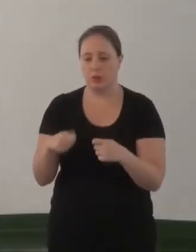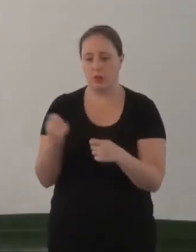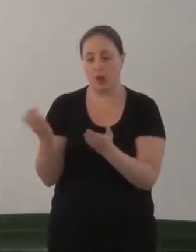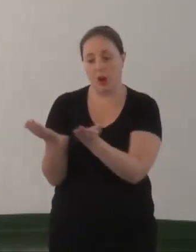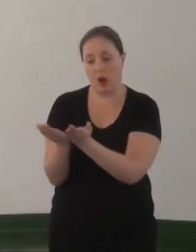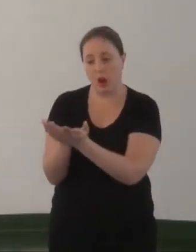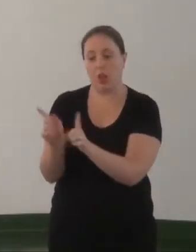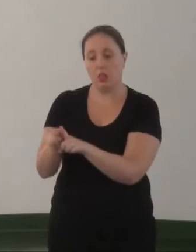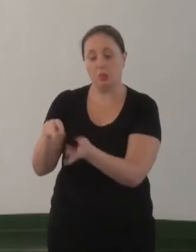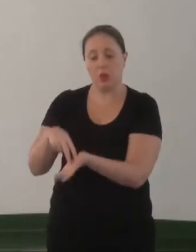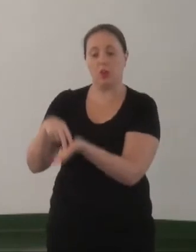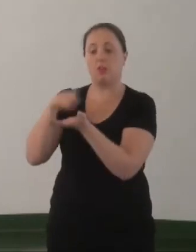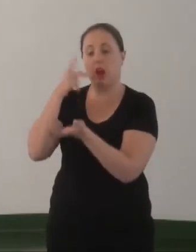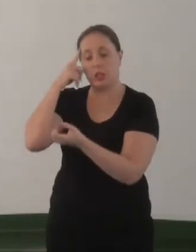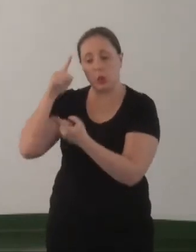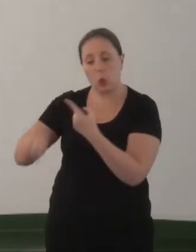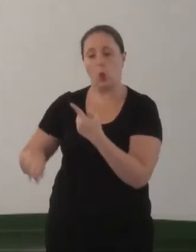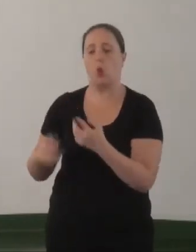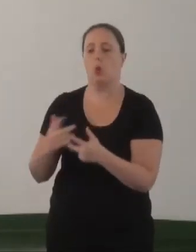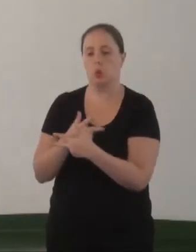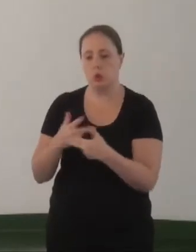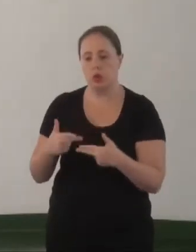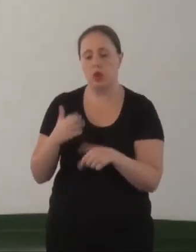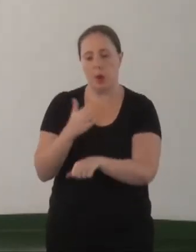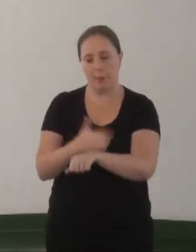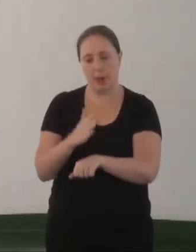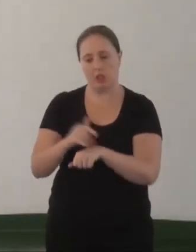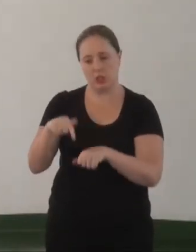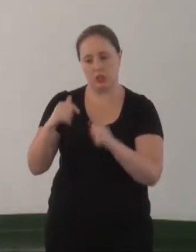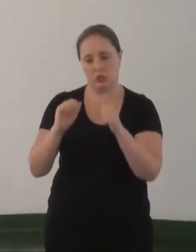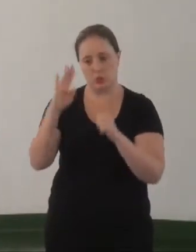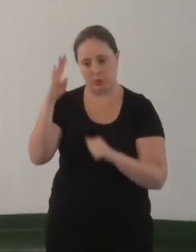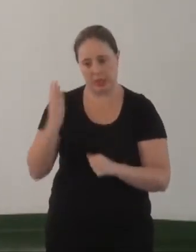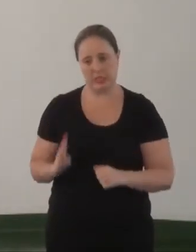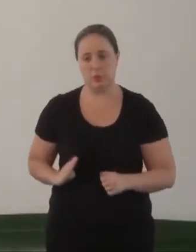evangélicos se levantem e digam que não concordam com essa prática no Brasil.